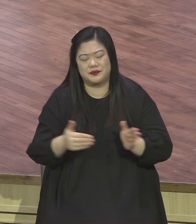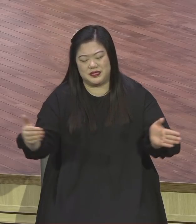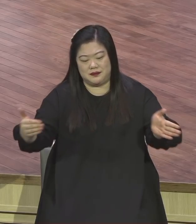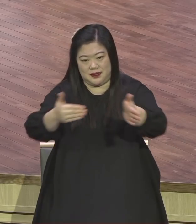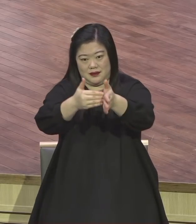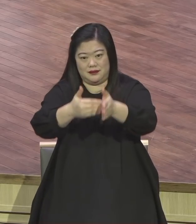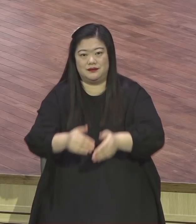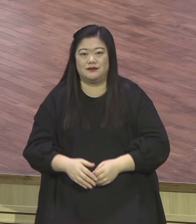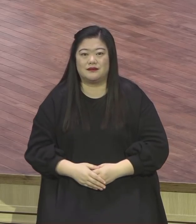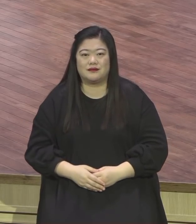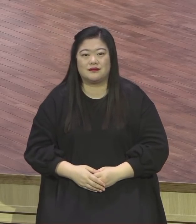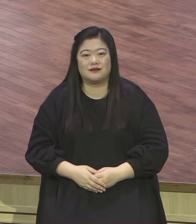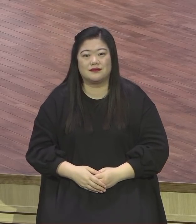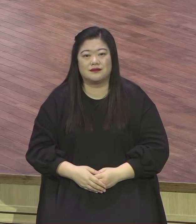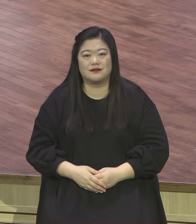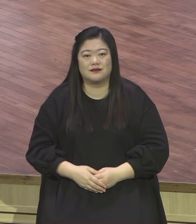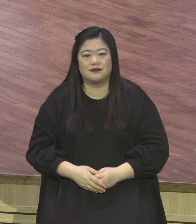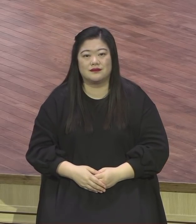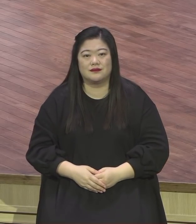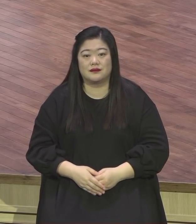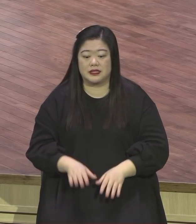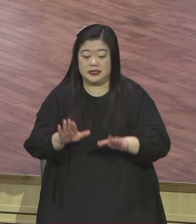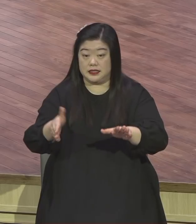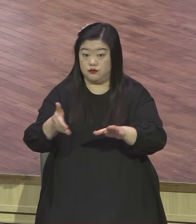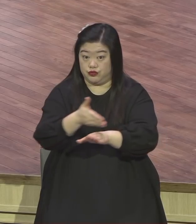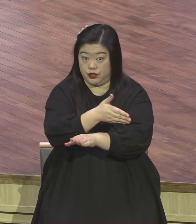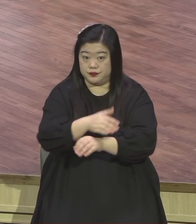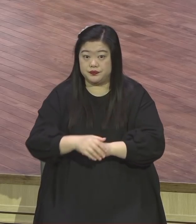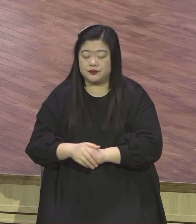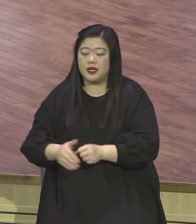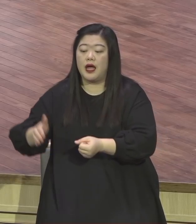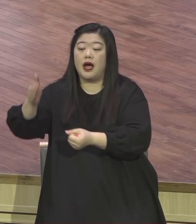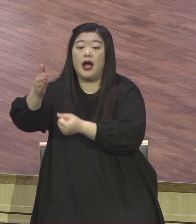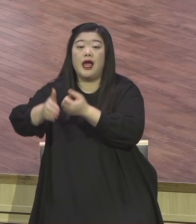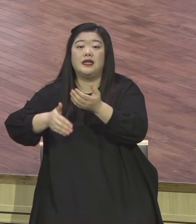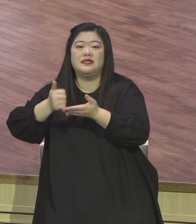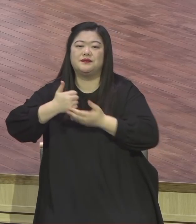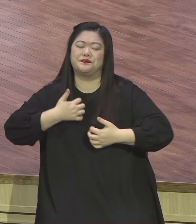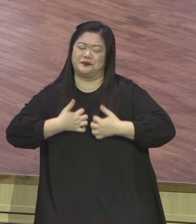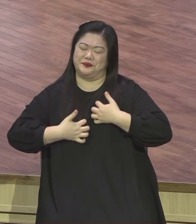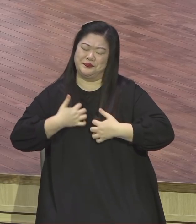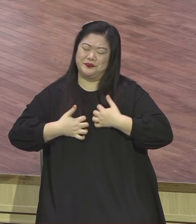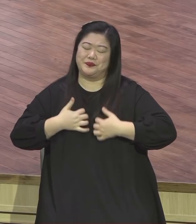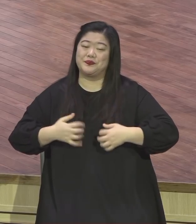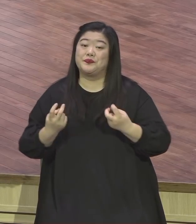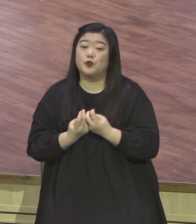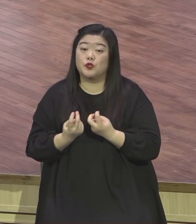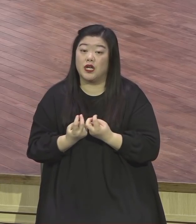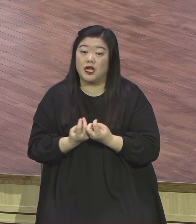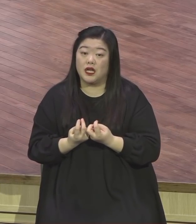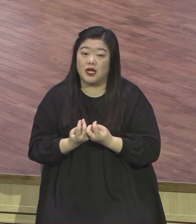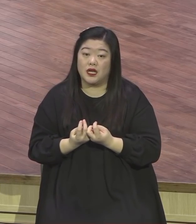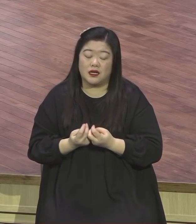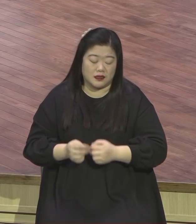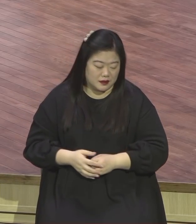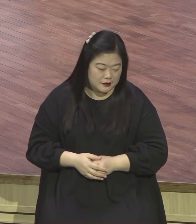하나님이 들을 때 기분 좋겠어요 하나님 앞에 기도하면서 하나님